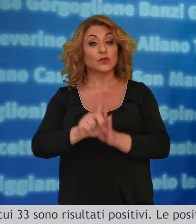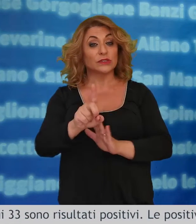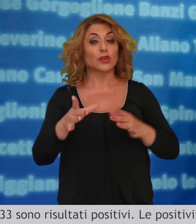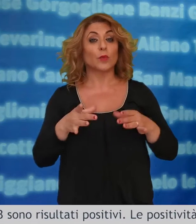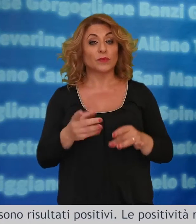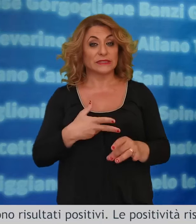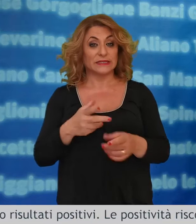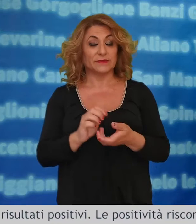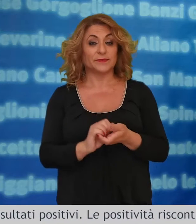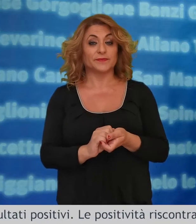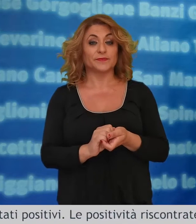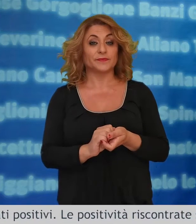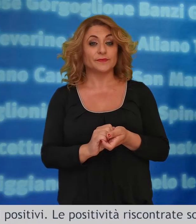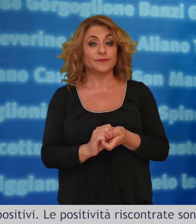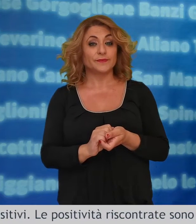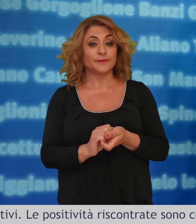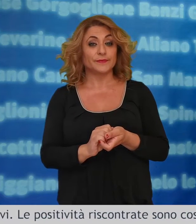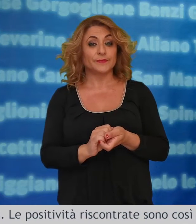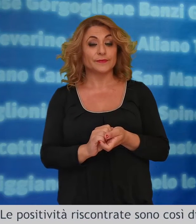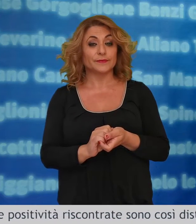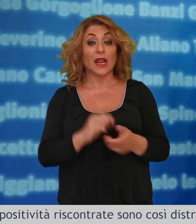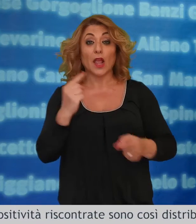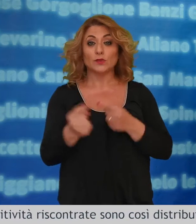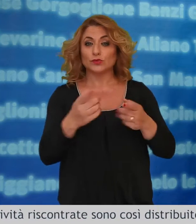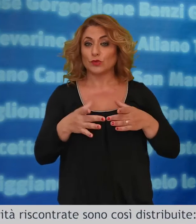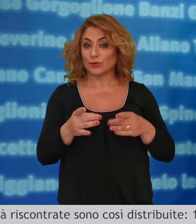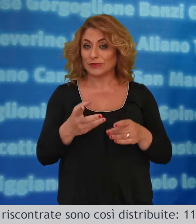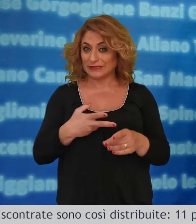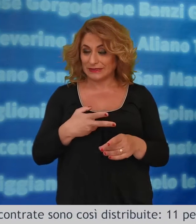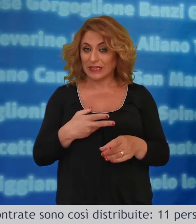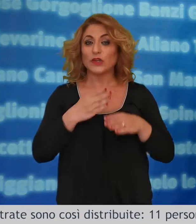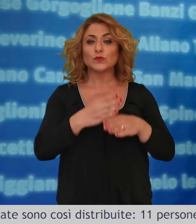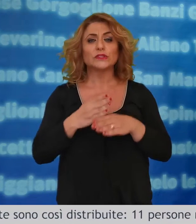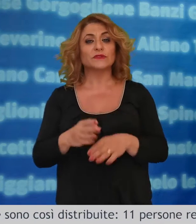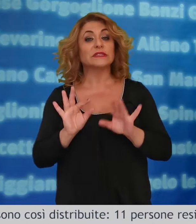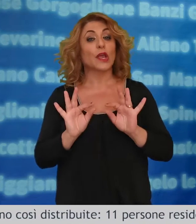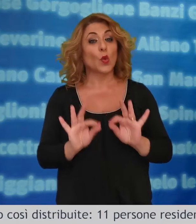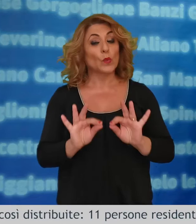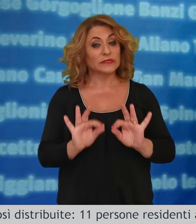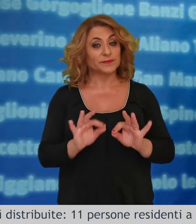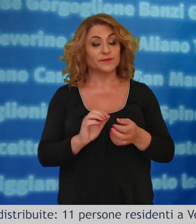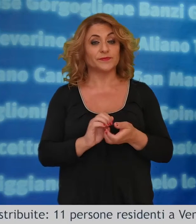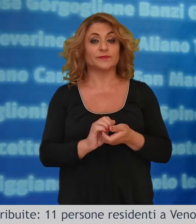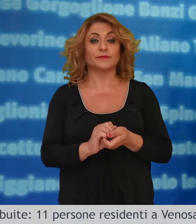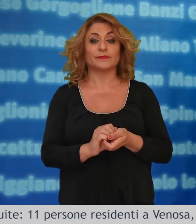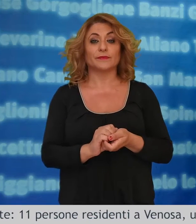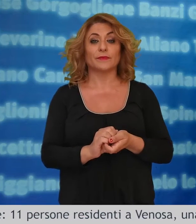positivi le positività riscontrate sono così distribuite 11